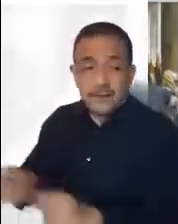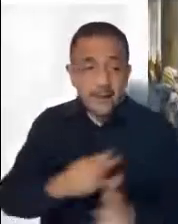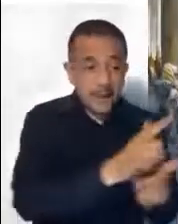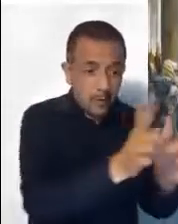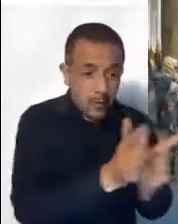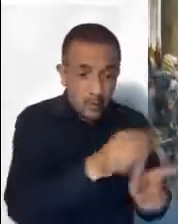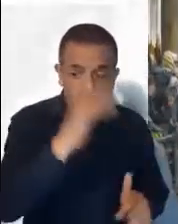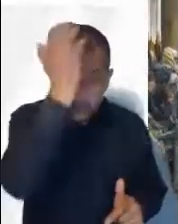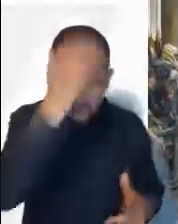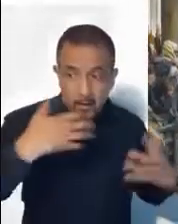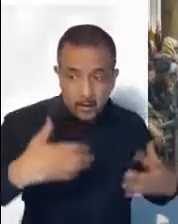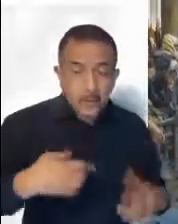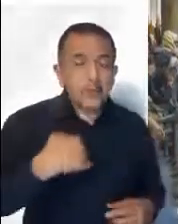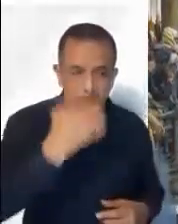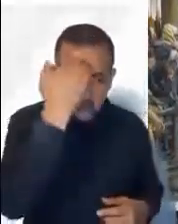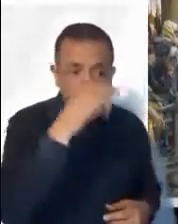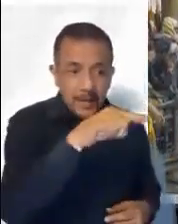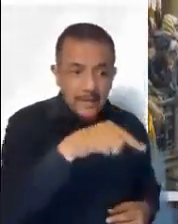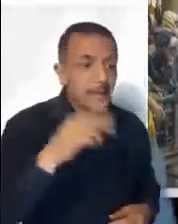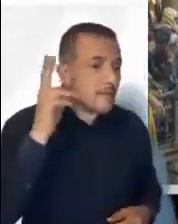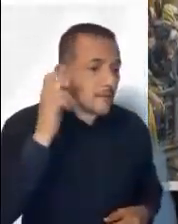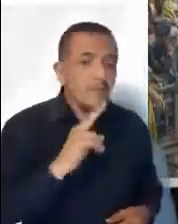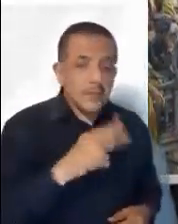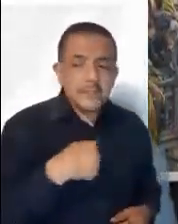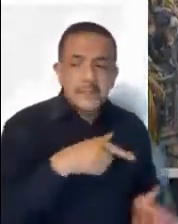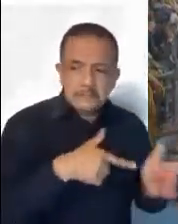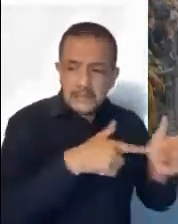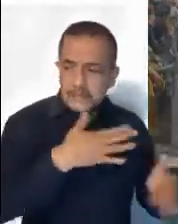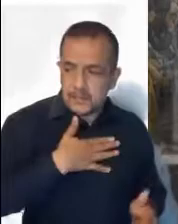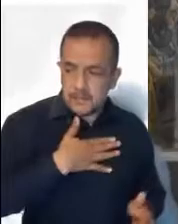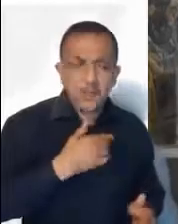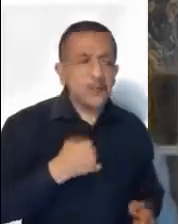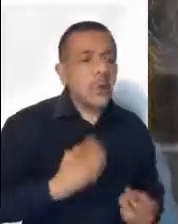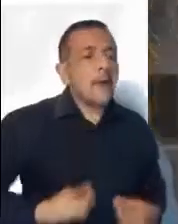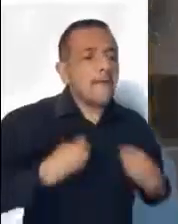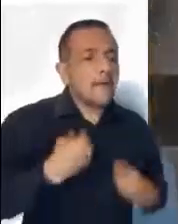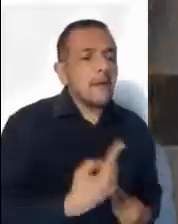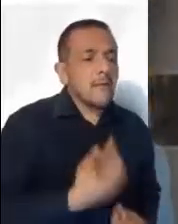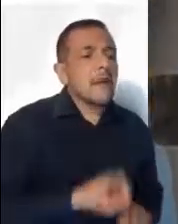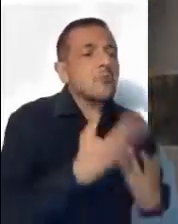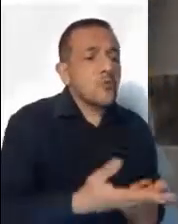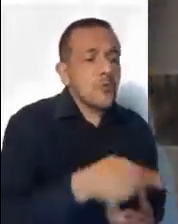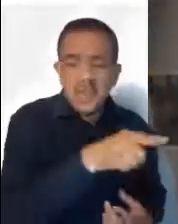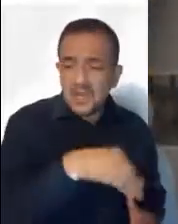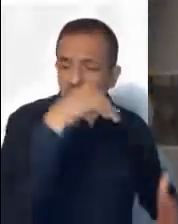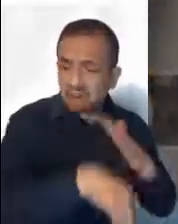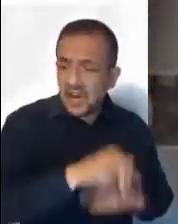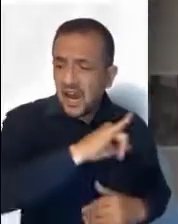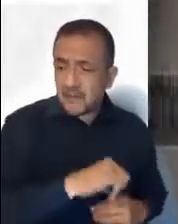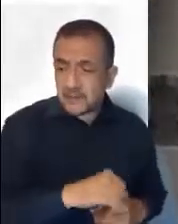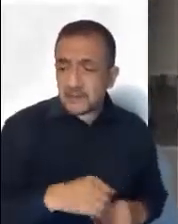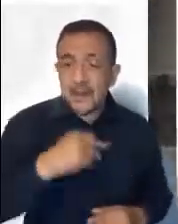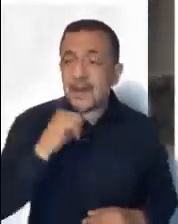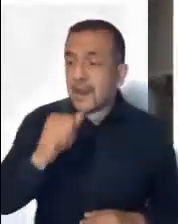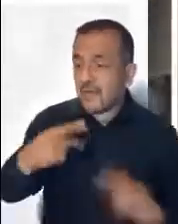conozco y ellas me siguen. Yo les doy la vida eterna y no perecerán jamás. Nadie las